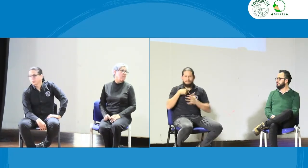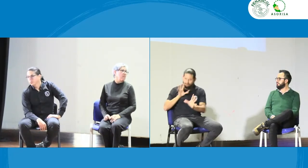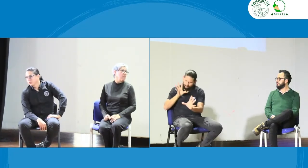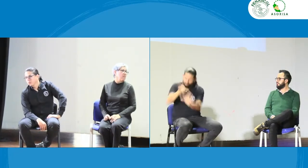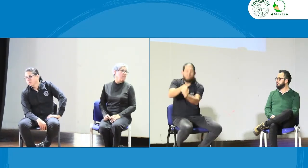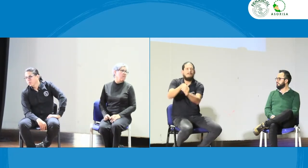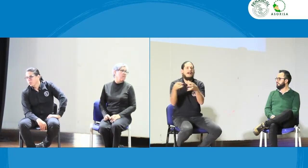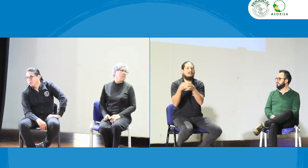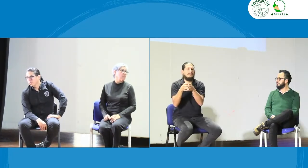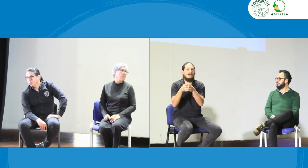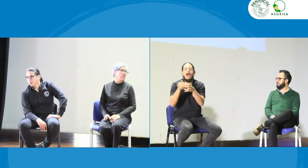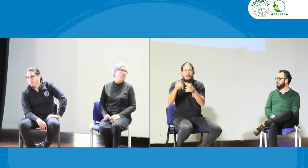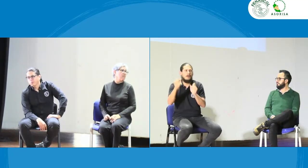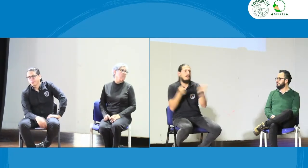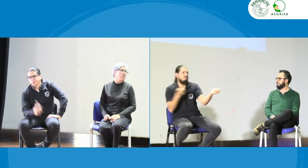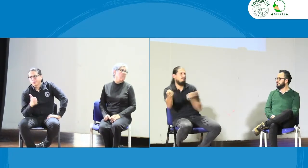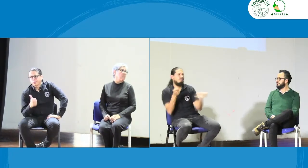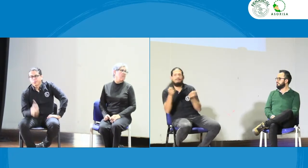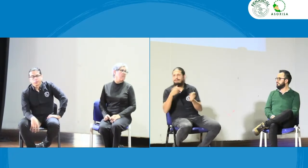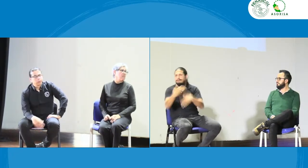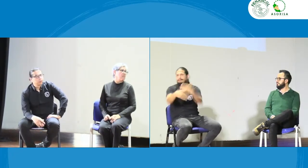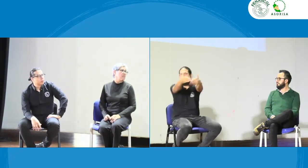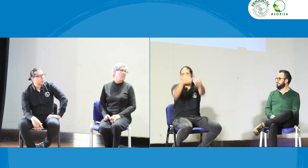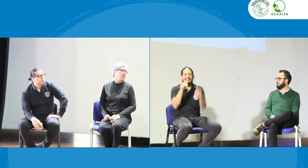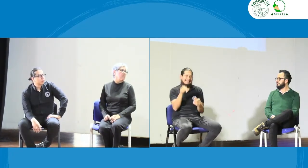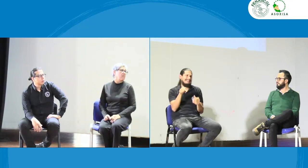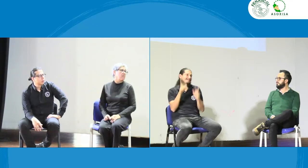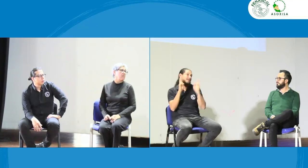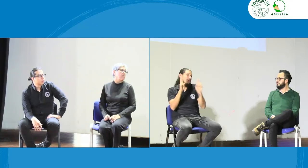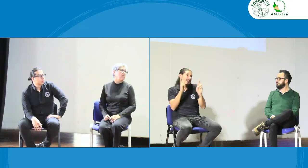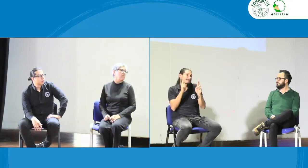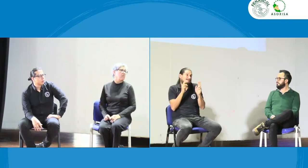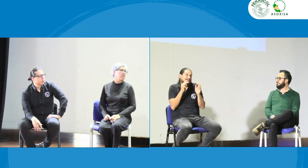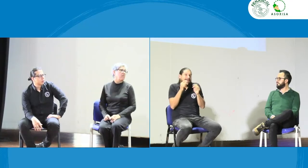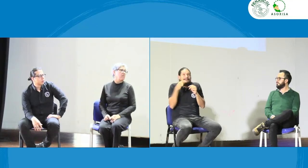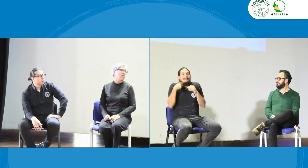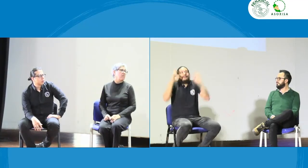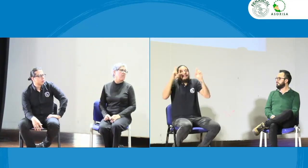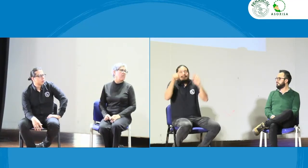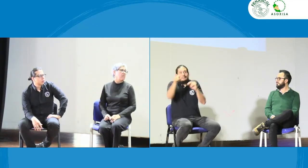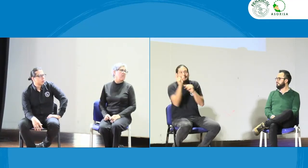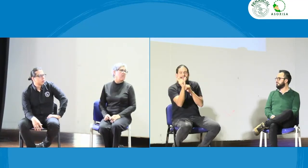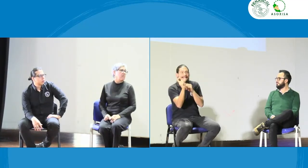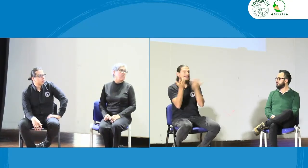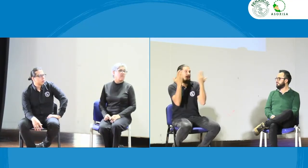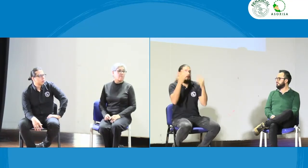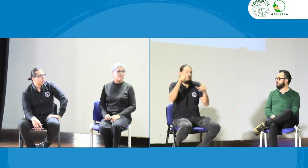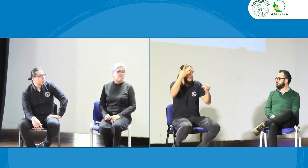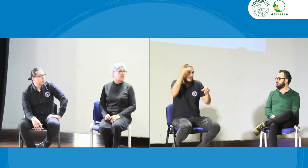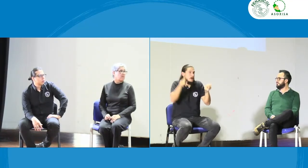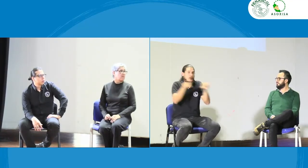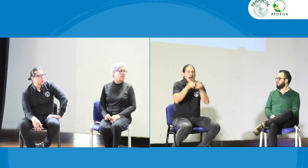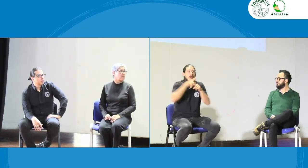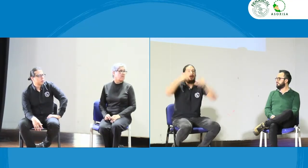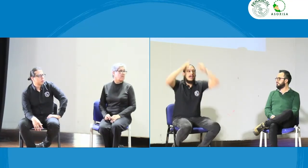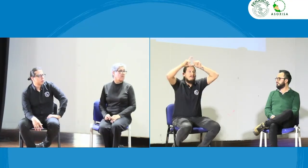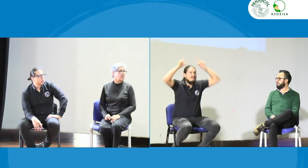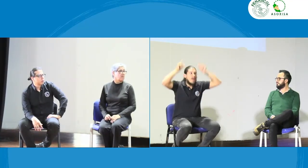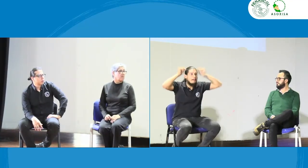también llegar a eso y que las asociaciones puedan trabajar de la mano con la academia ojalá pudiese darse esa tarjeta profesional por